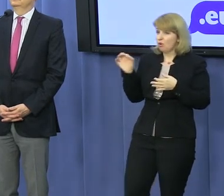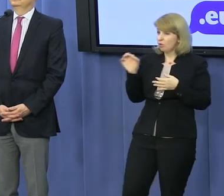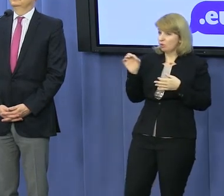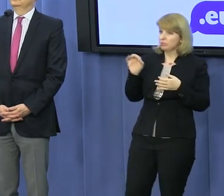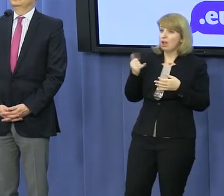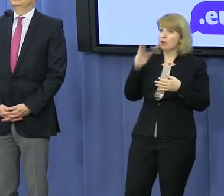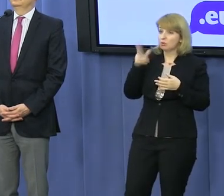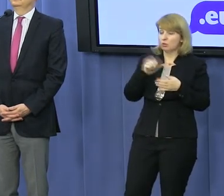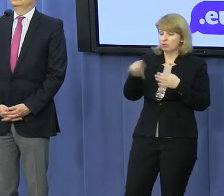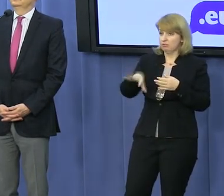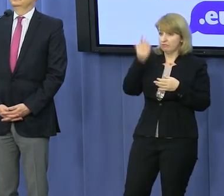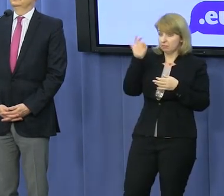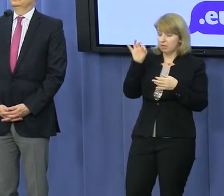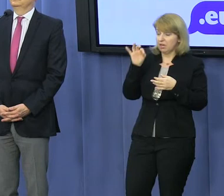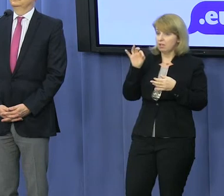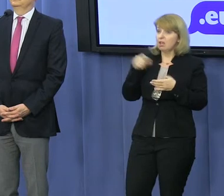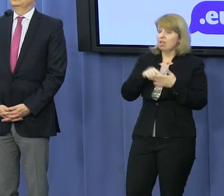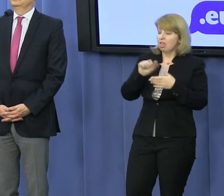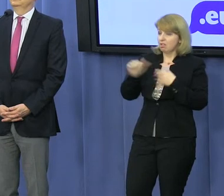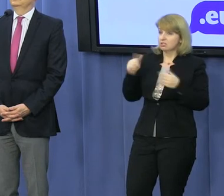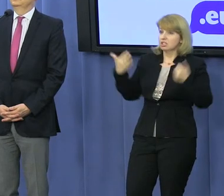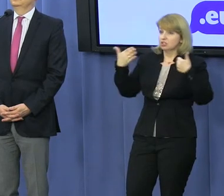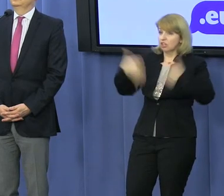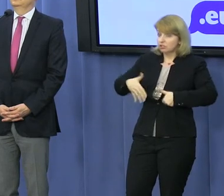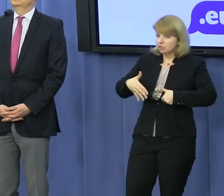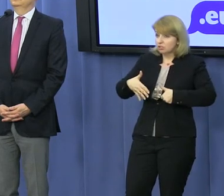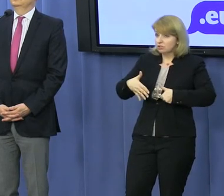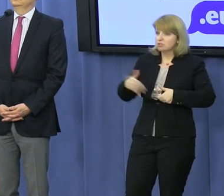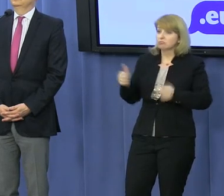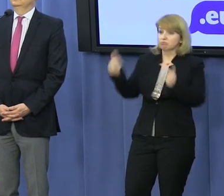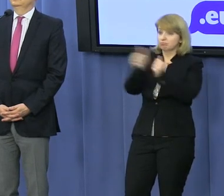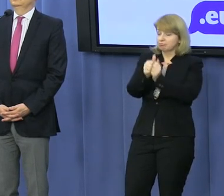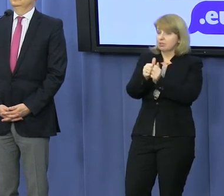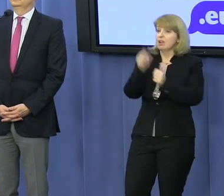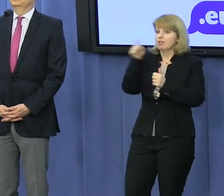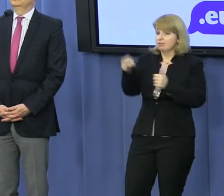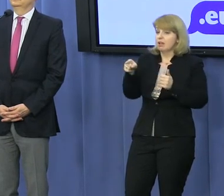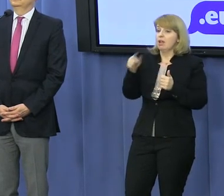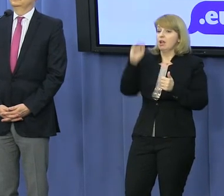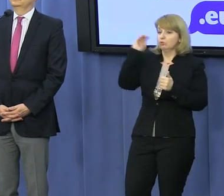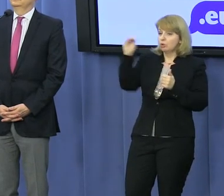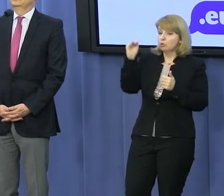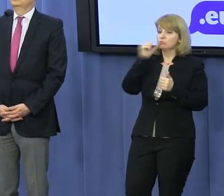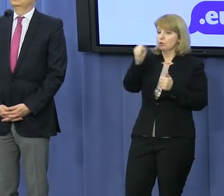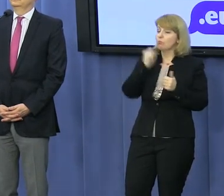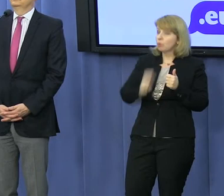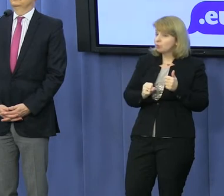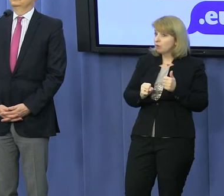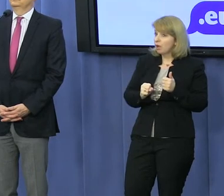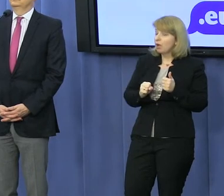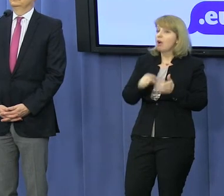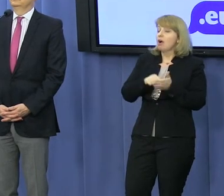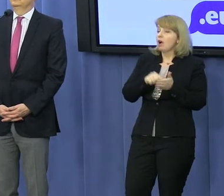wybrańców narodu jest to 6 tysięcy na obsługę niepełnosprawnego dorosłego posła. A w